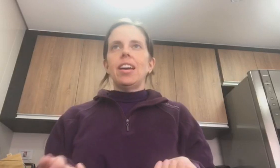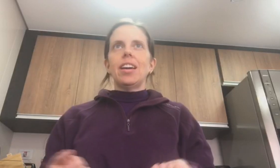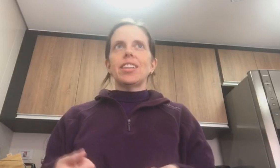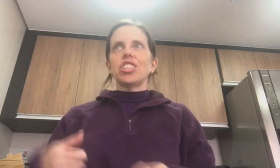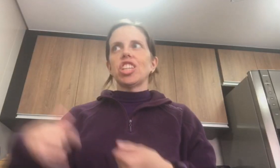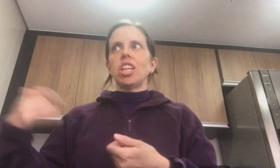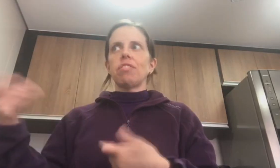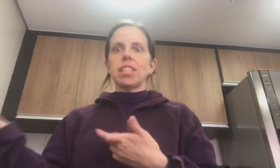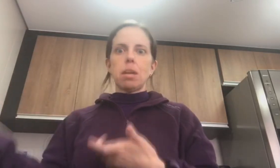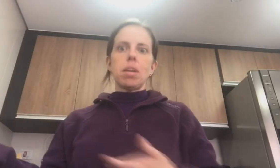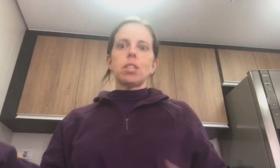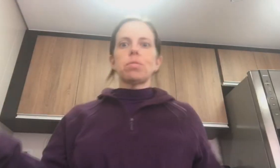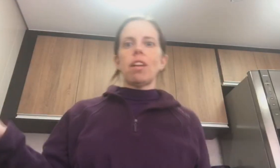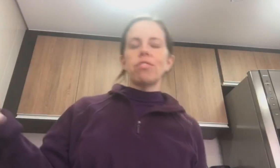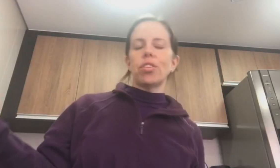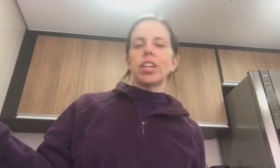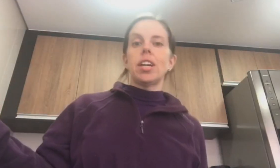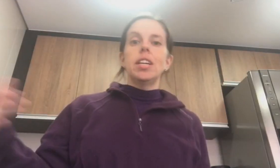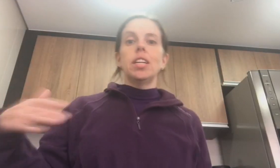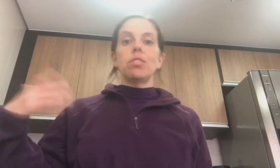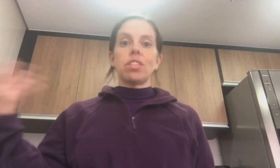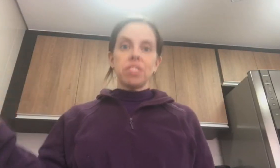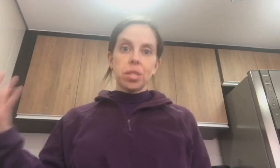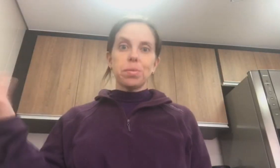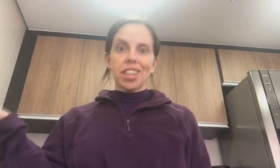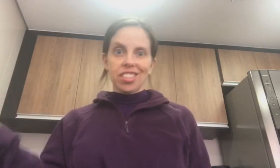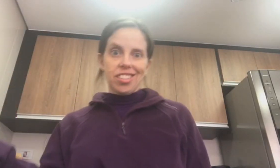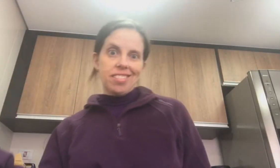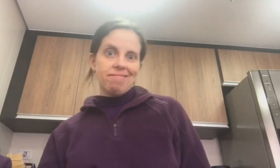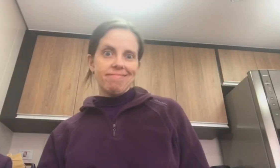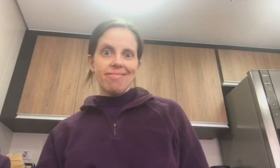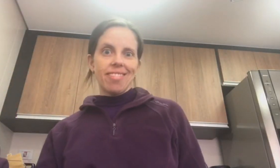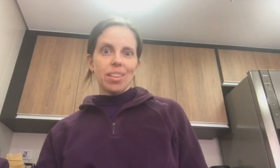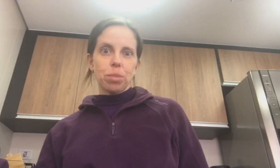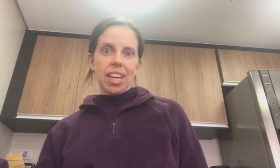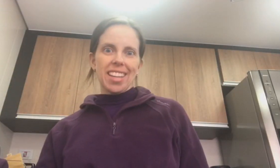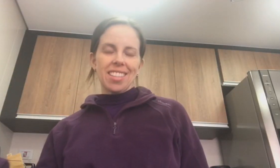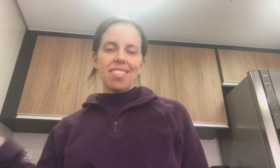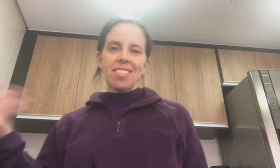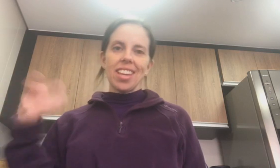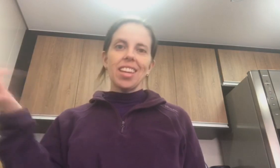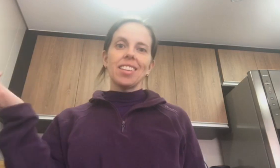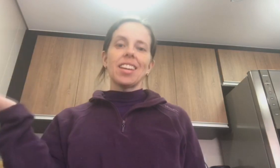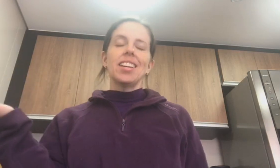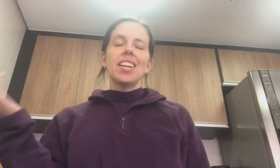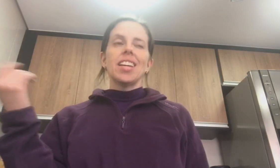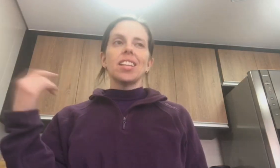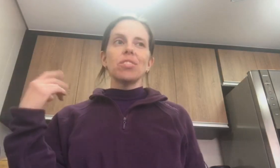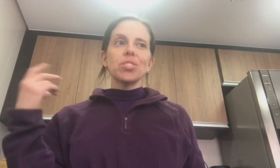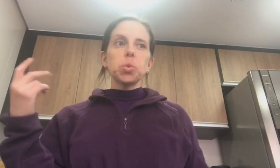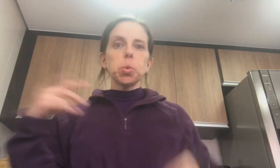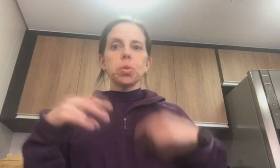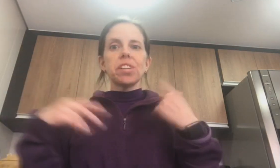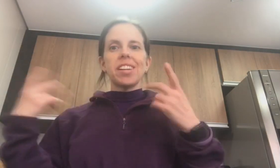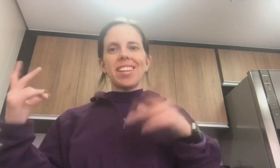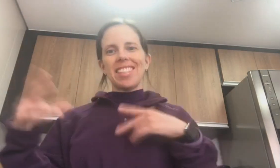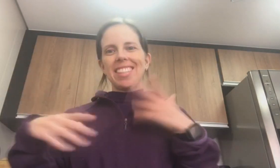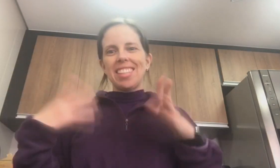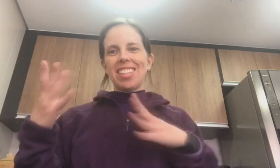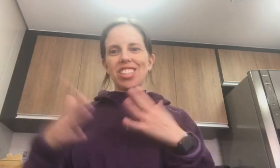A gente queria fazer armários lá fora. E nunca fez por causa... Porque a casa tava venda. Então, tudo... Às vezes a